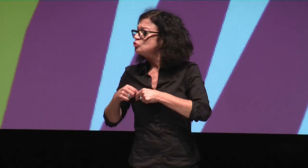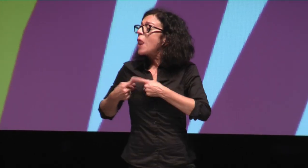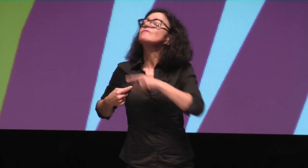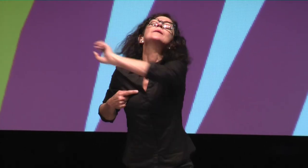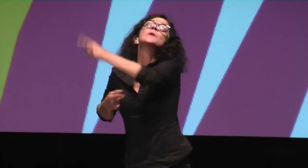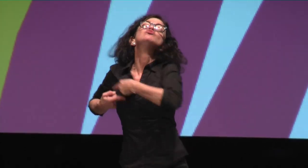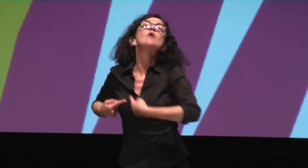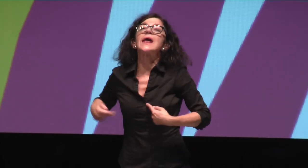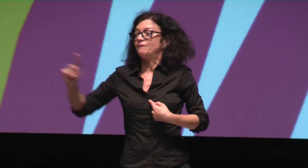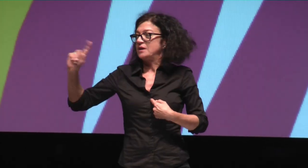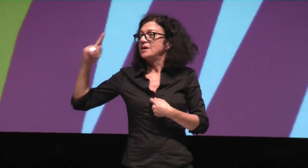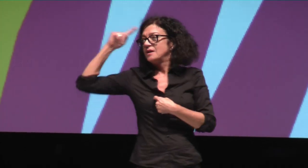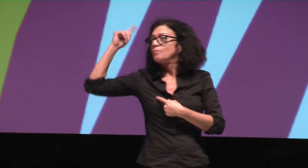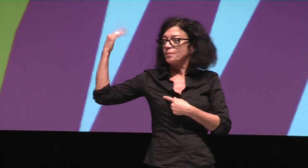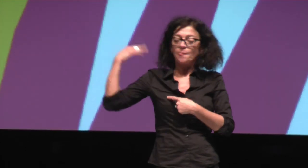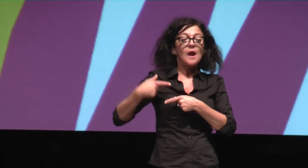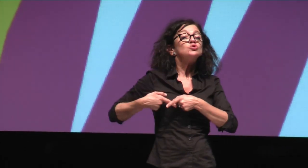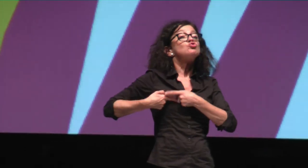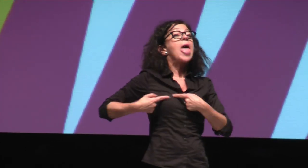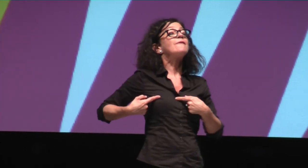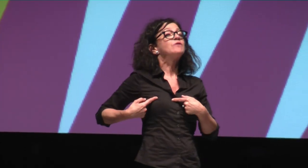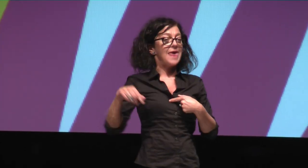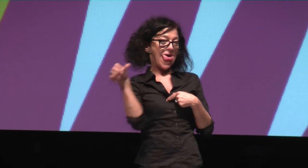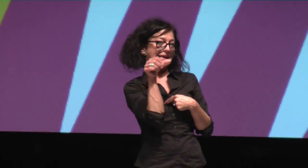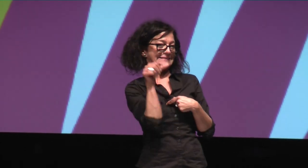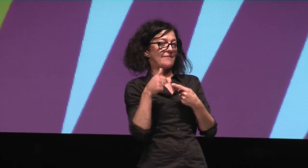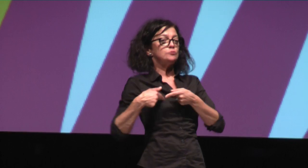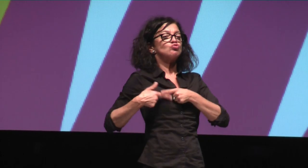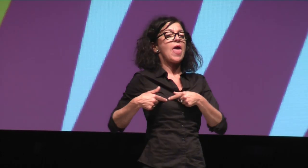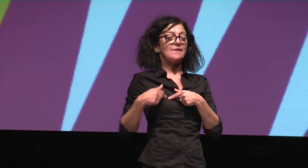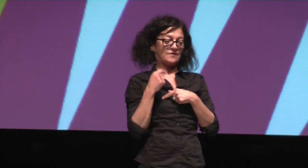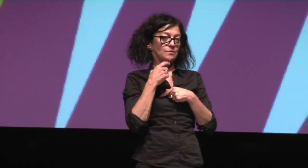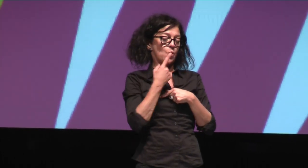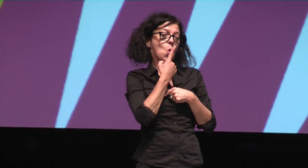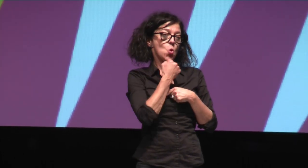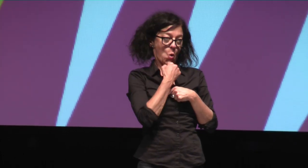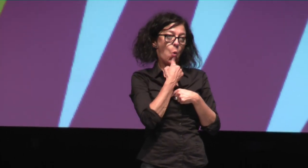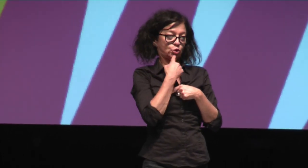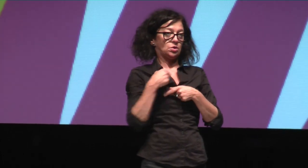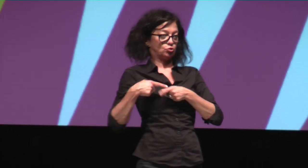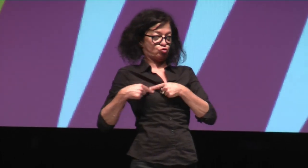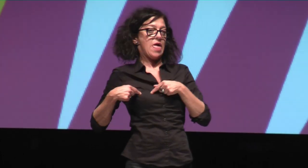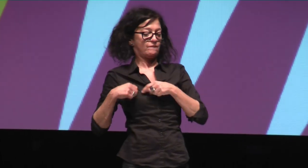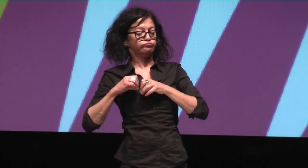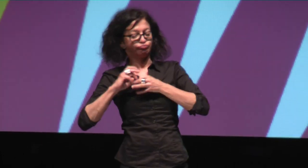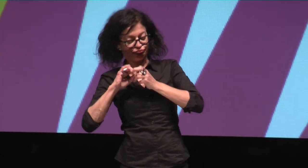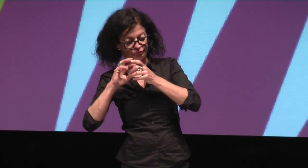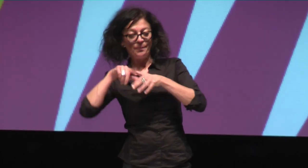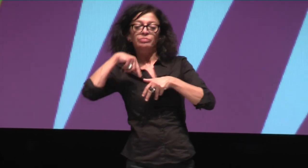auf die Idee gekommen ist, das war eine Schleife, oder? Die AIDS-Schleife damals. Das kennt ihr alle.